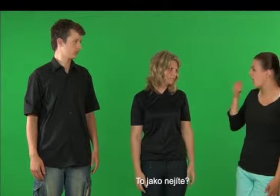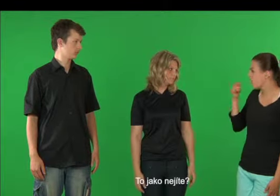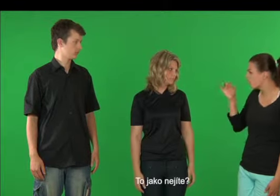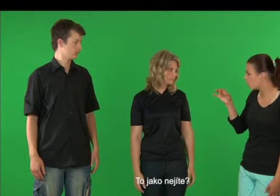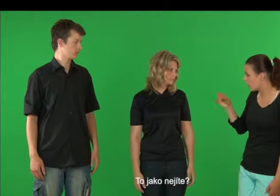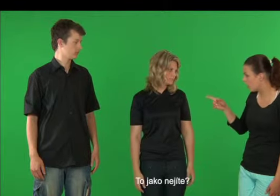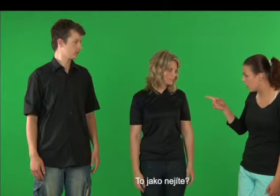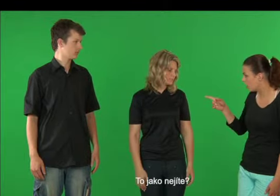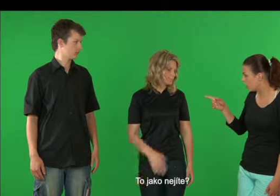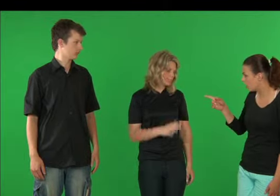To jako nejíte?